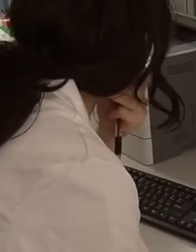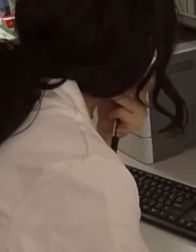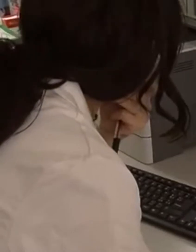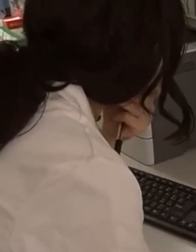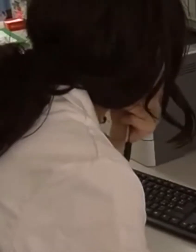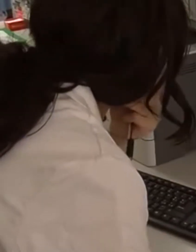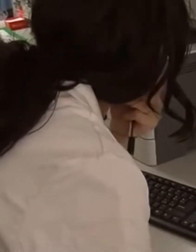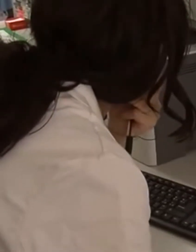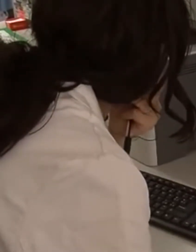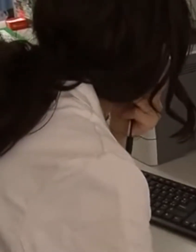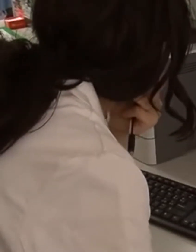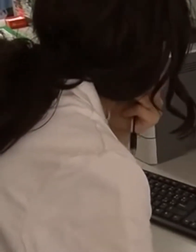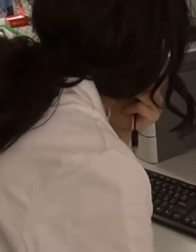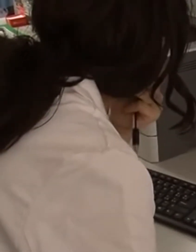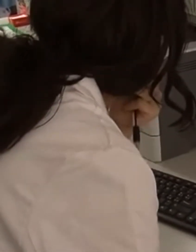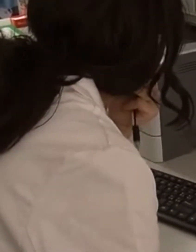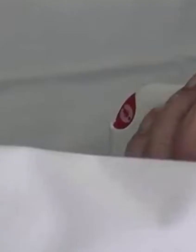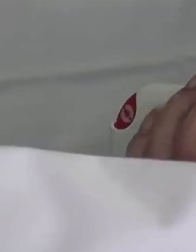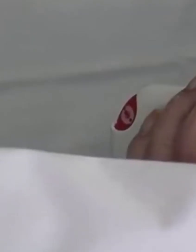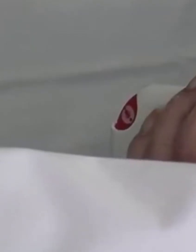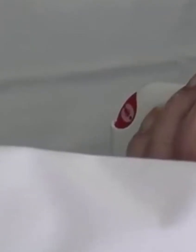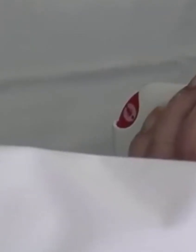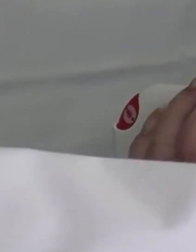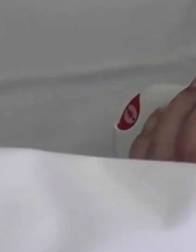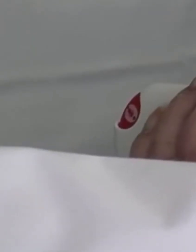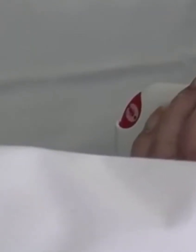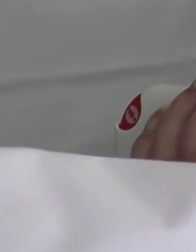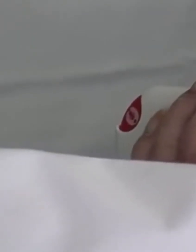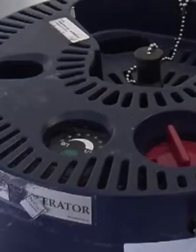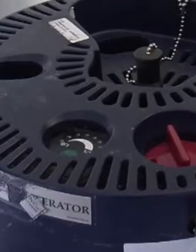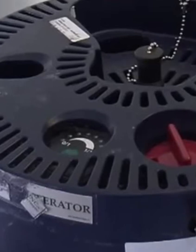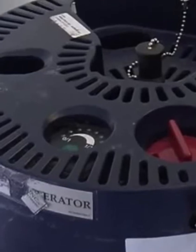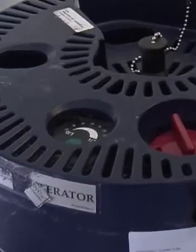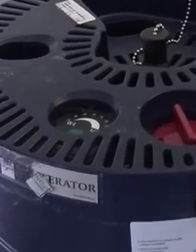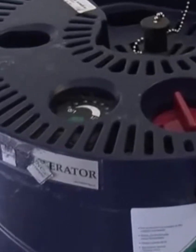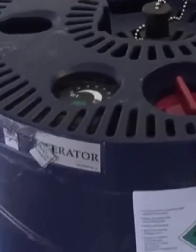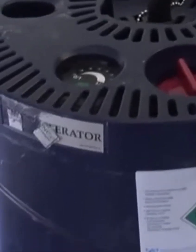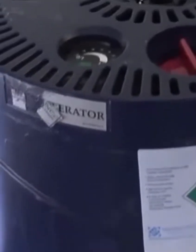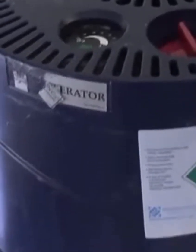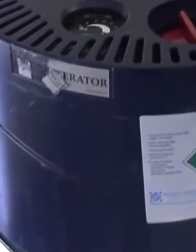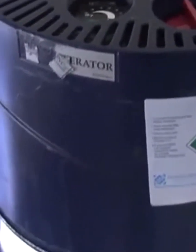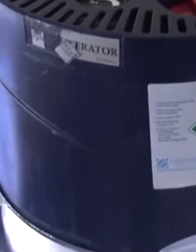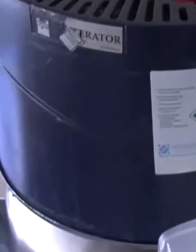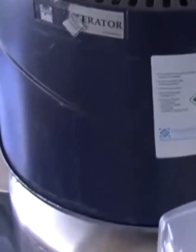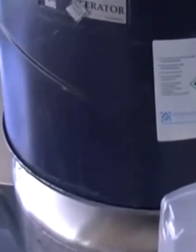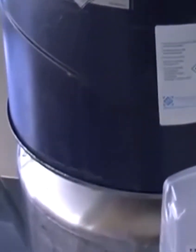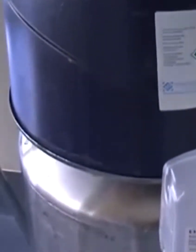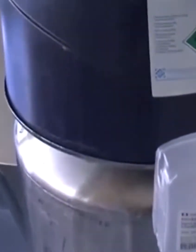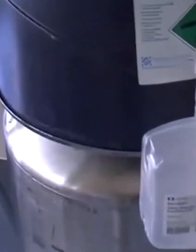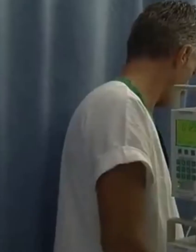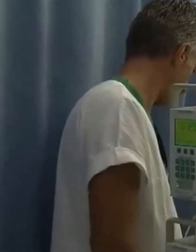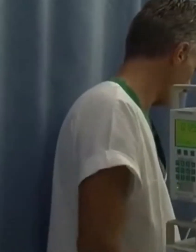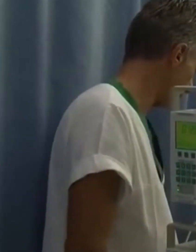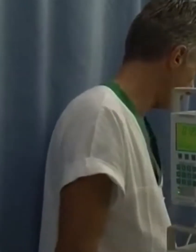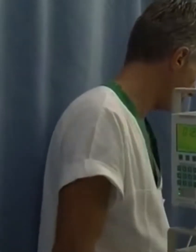E' arrivato il giorno tanto atteso in Veneto, quello di zero vittime, anche se una rondine purtroppo non fa primavera. La cautela